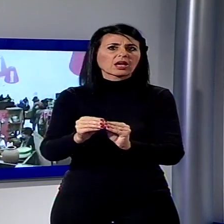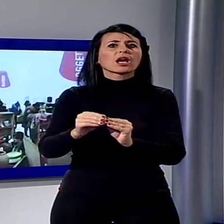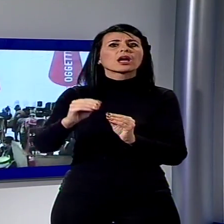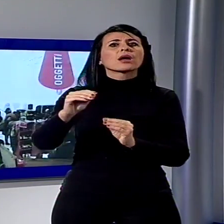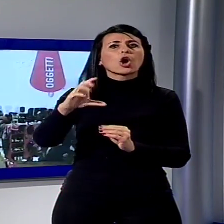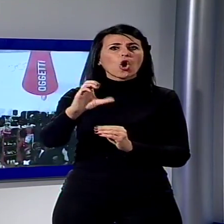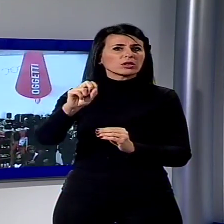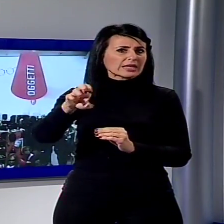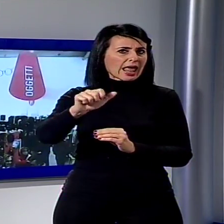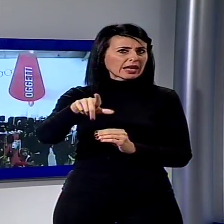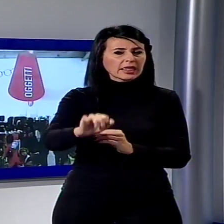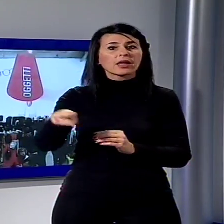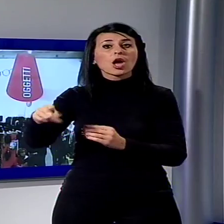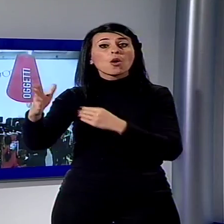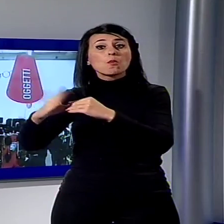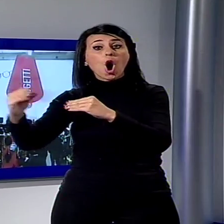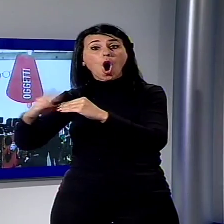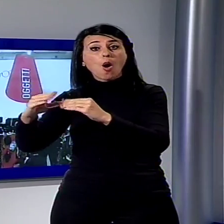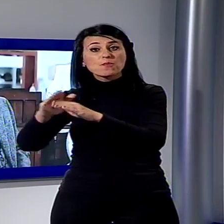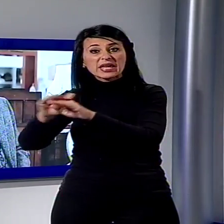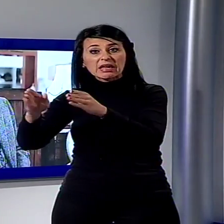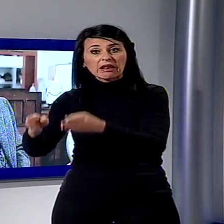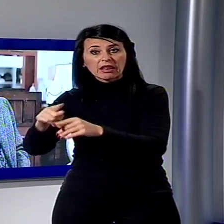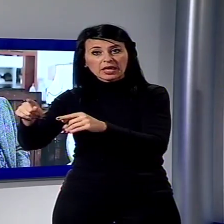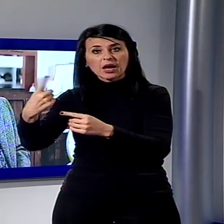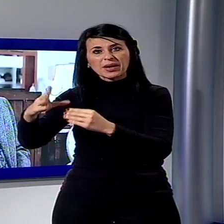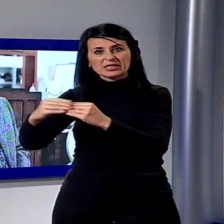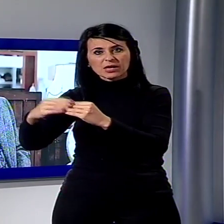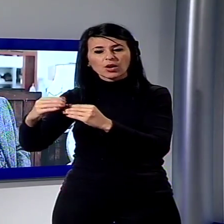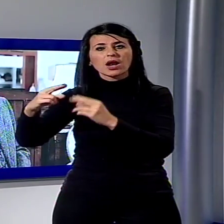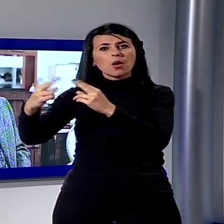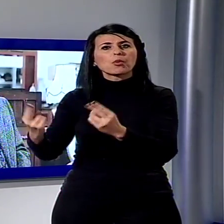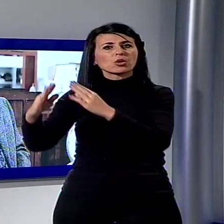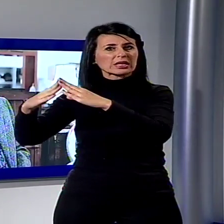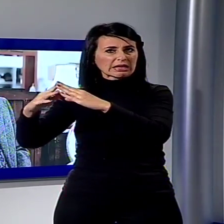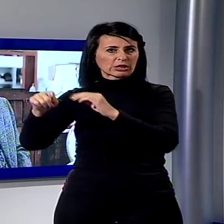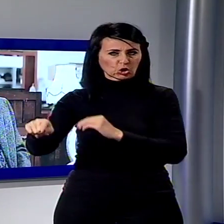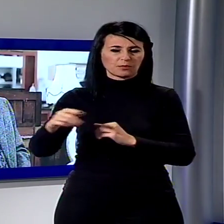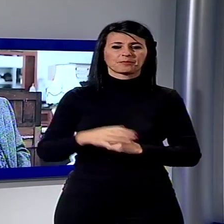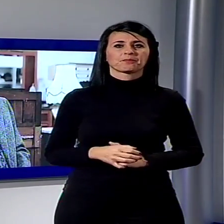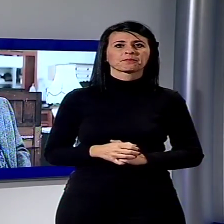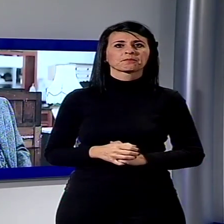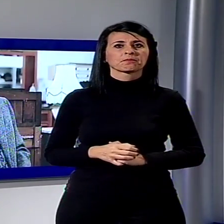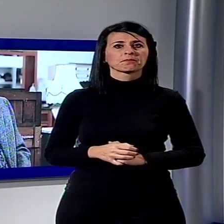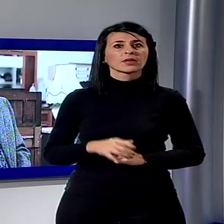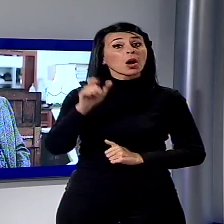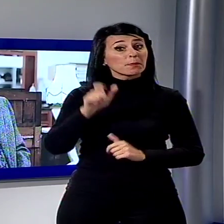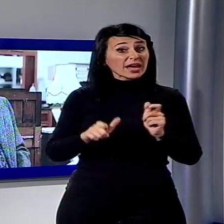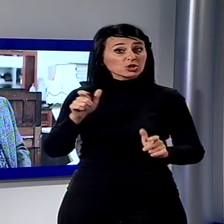Da Capo è un progetto che ha avuto degli effetti molto positivi sulle persone che ci sono state coinvolte, sui volontari